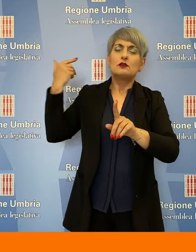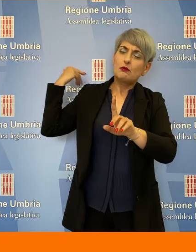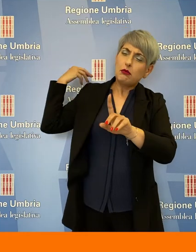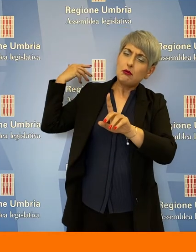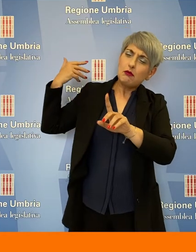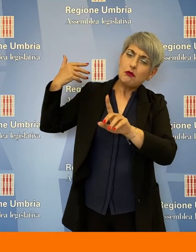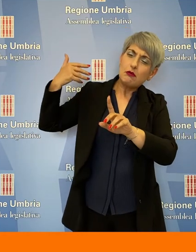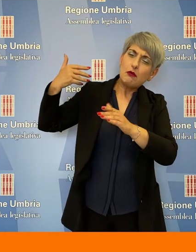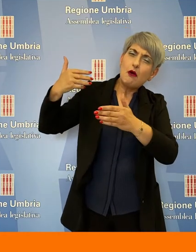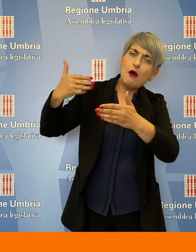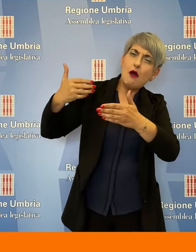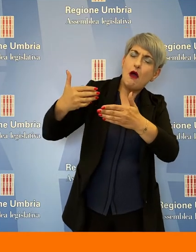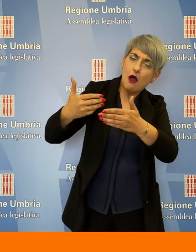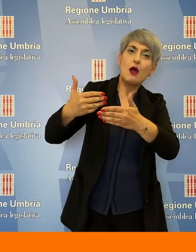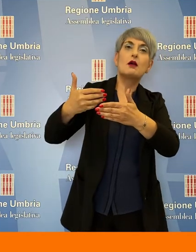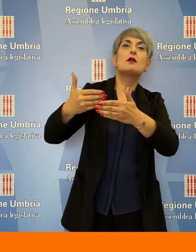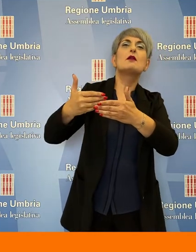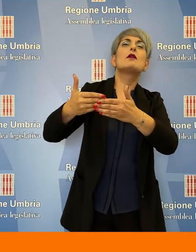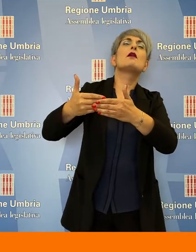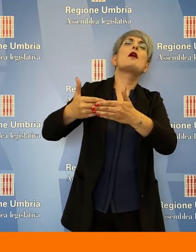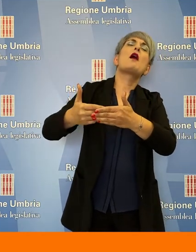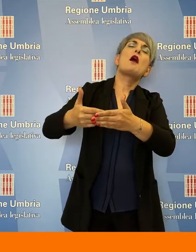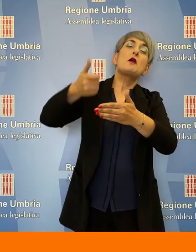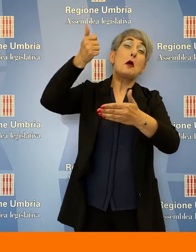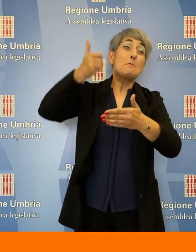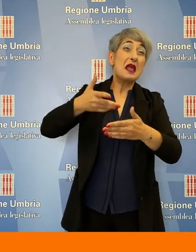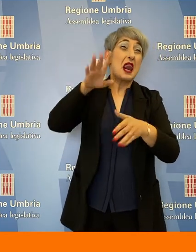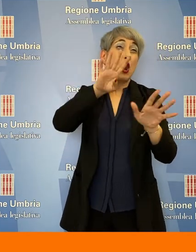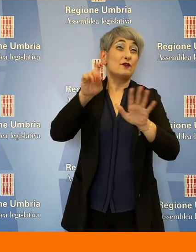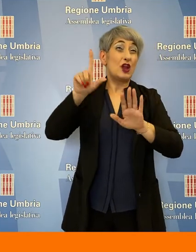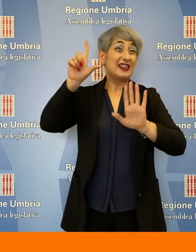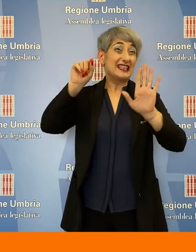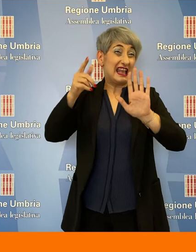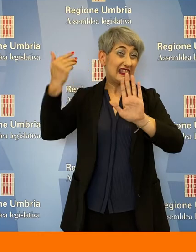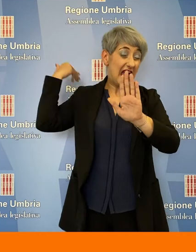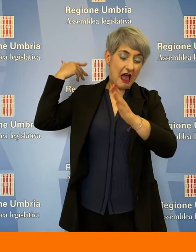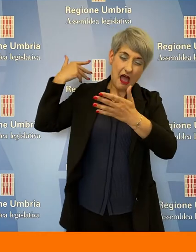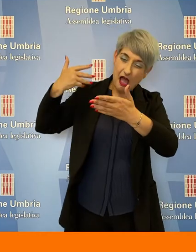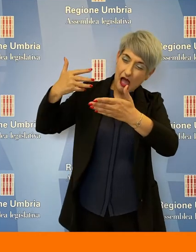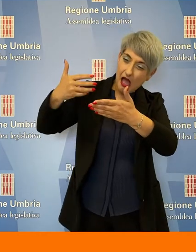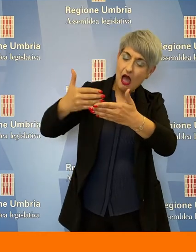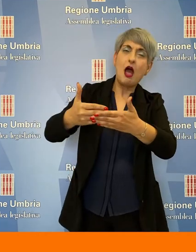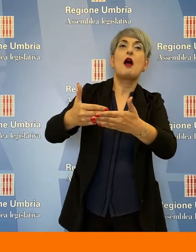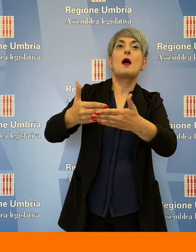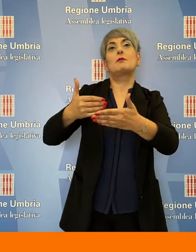regionali che si sono succeduti dal 1970 fino al penultimo